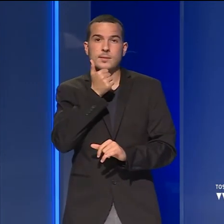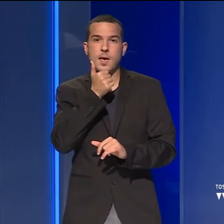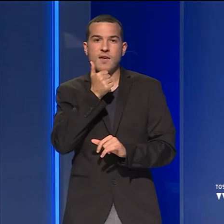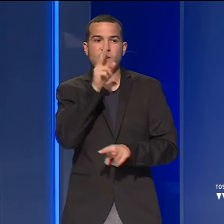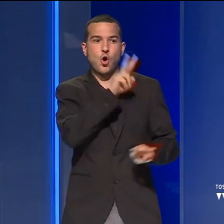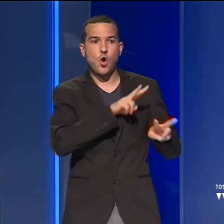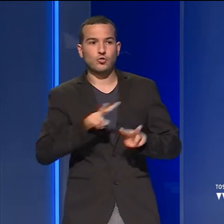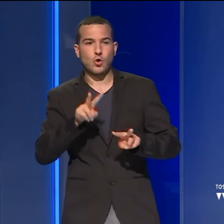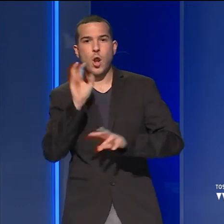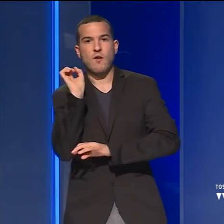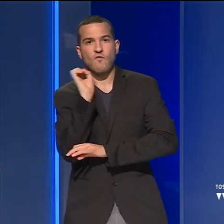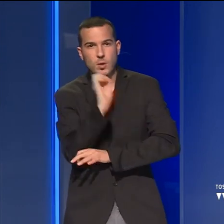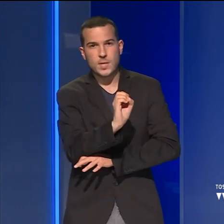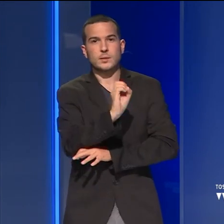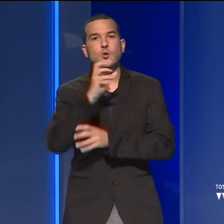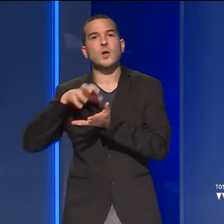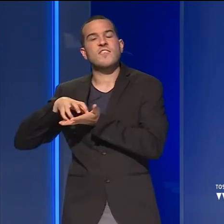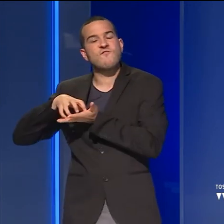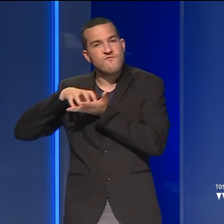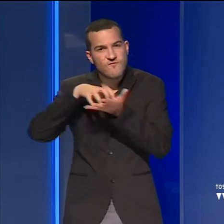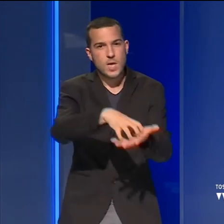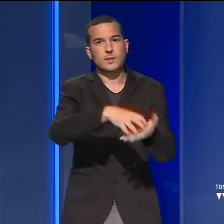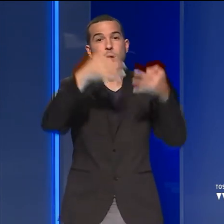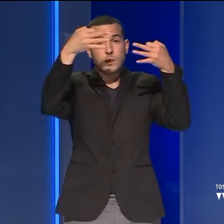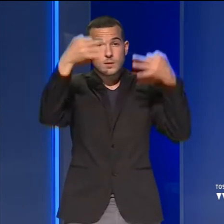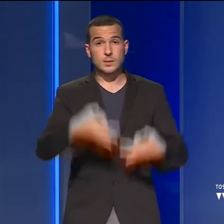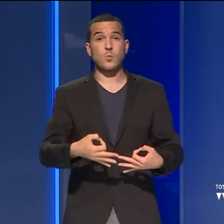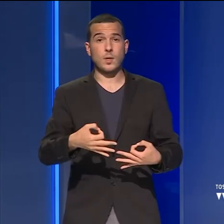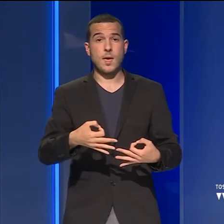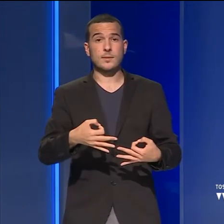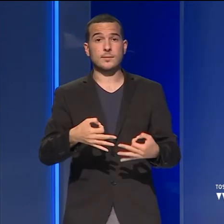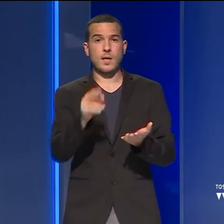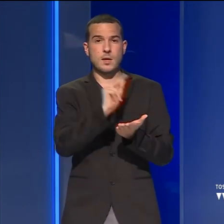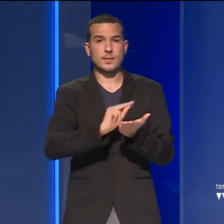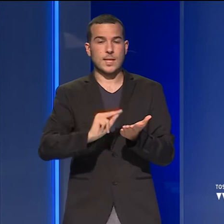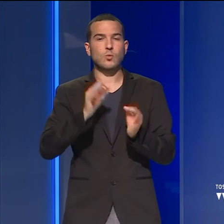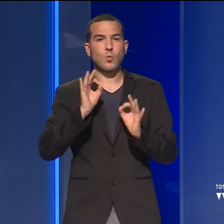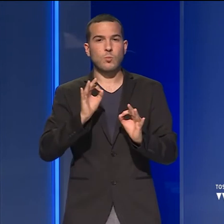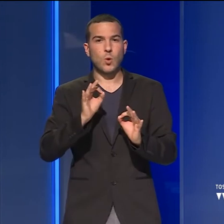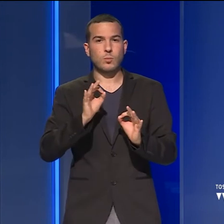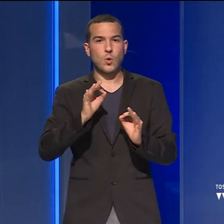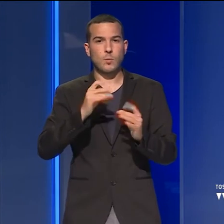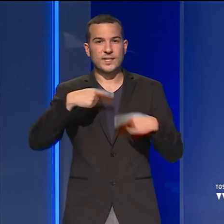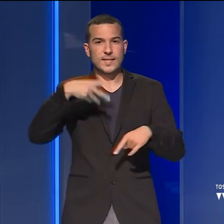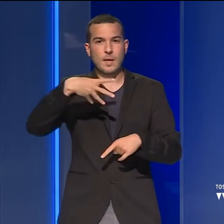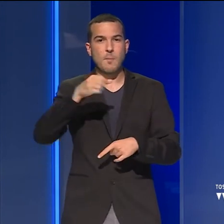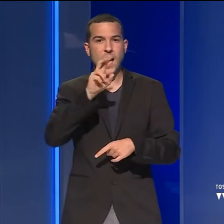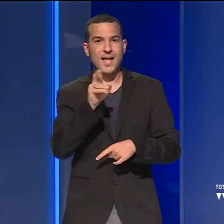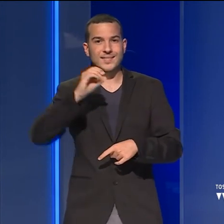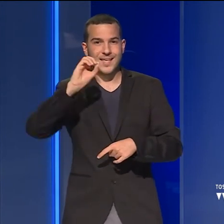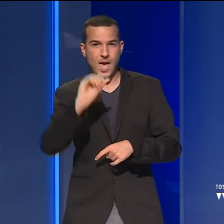formazione, più investimenti sulla sicurezza, ha scritto il Presidente del Consiglio regionale, Mazzeo.